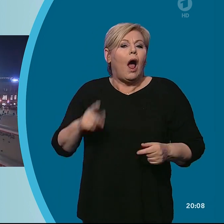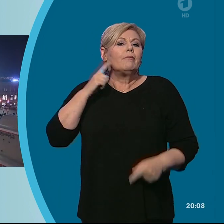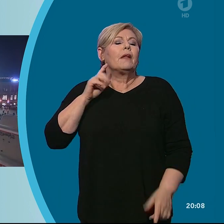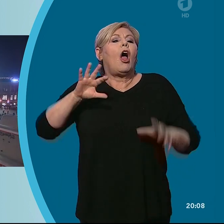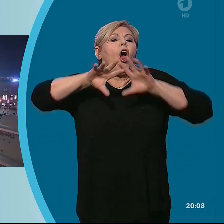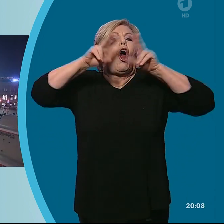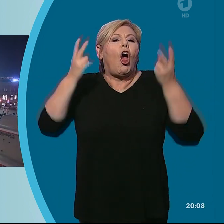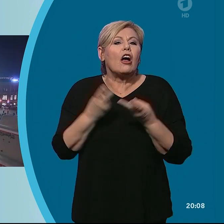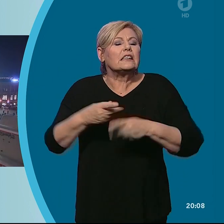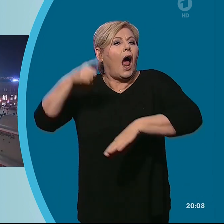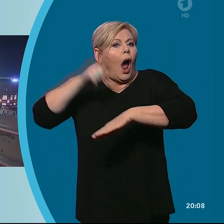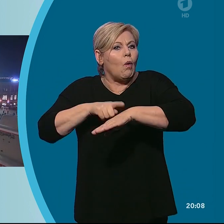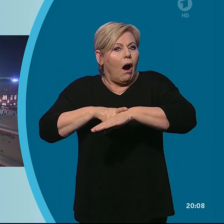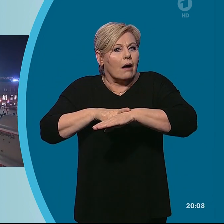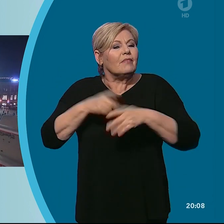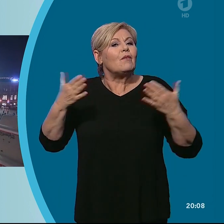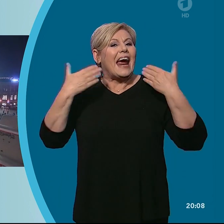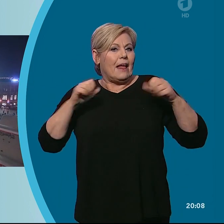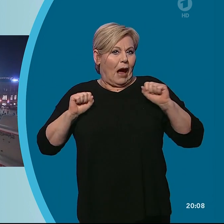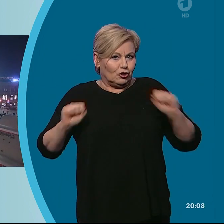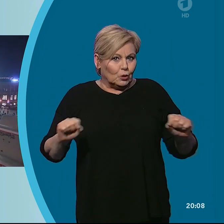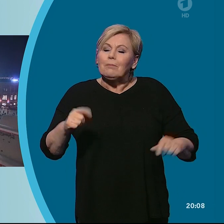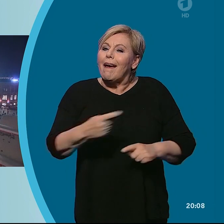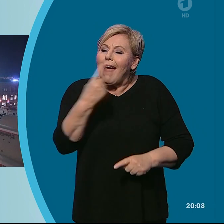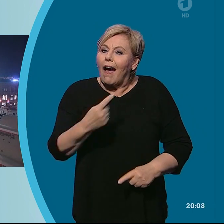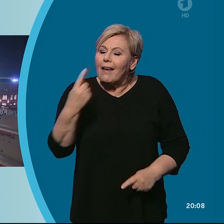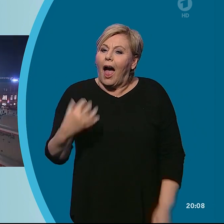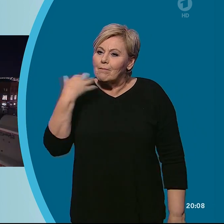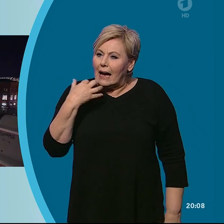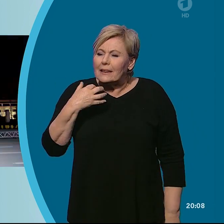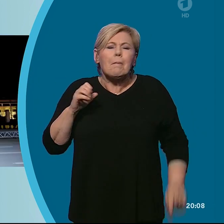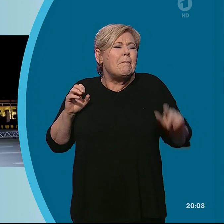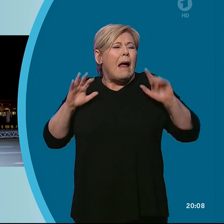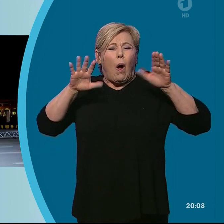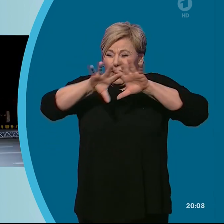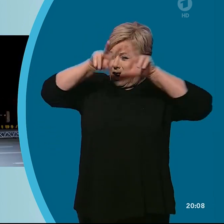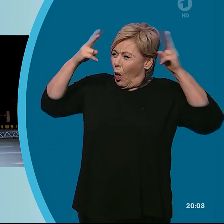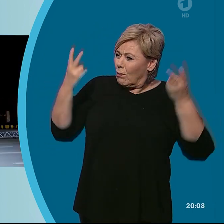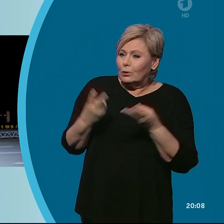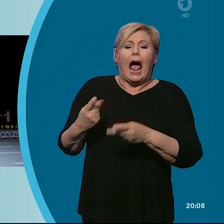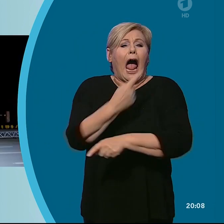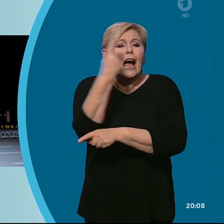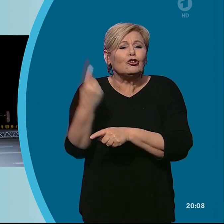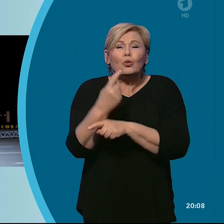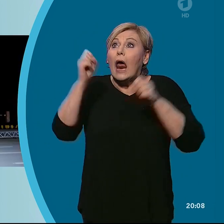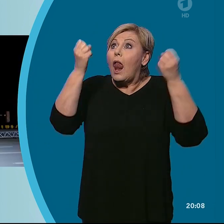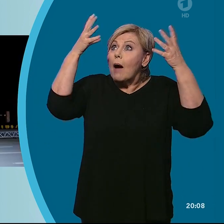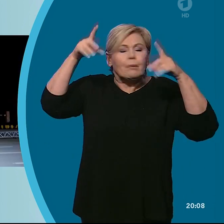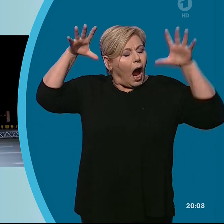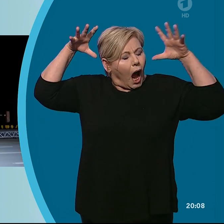Eine weltweite Klimaschutzaktion, bei der jedes Jahr im März Millionen Menschen rund um den Globus für eine Stunde die Beleuchtung ausschalten, um ein